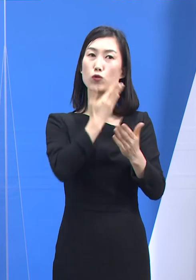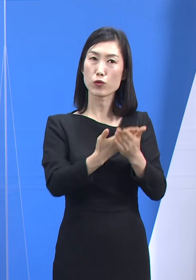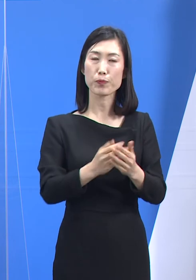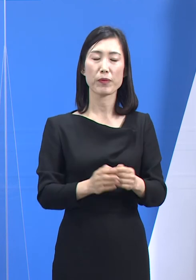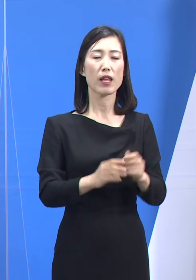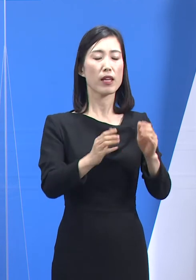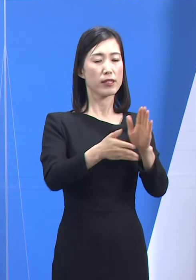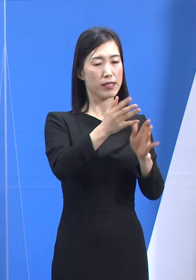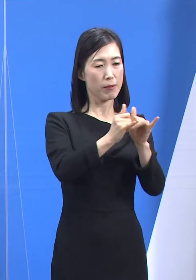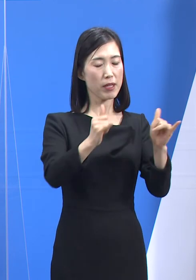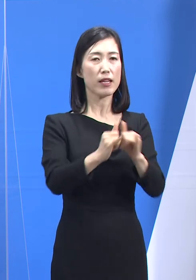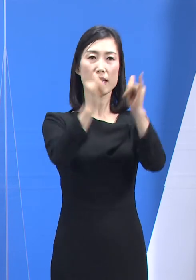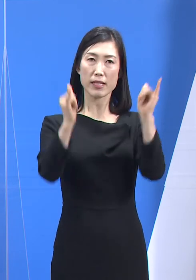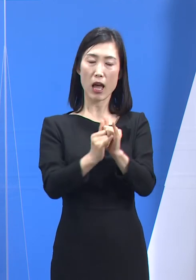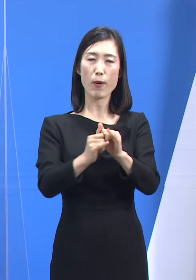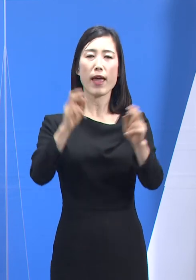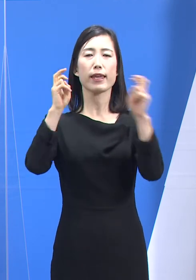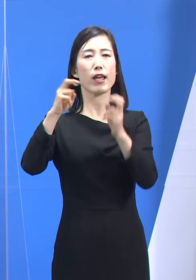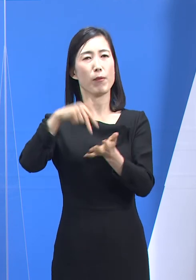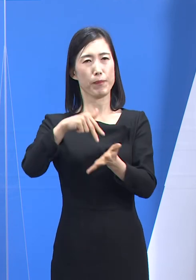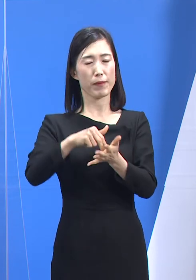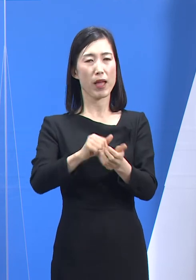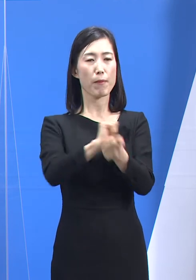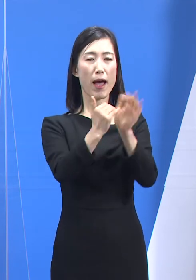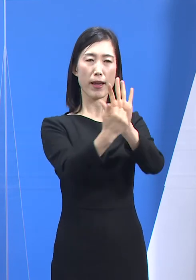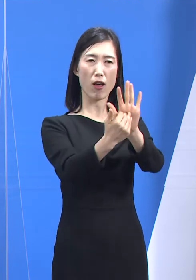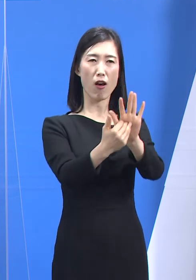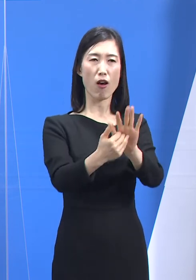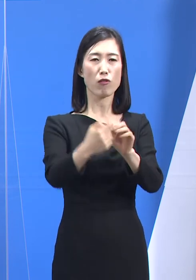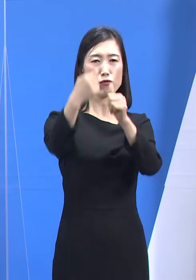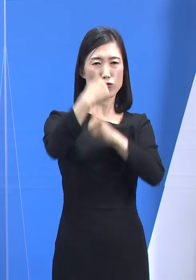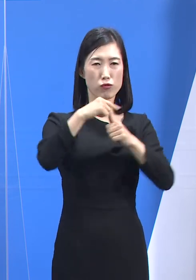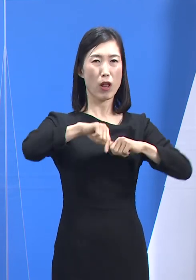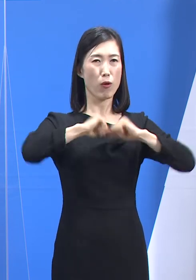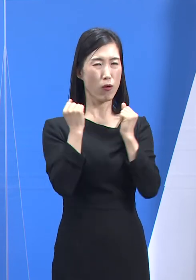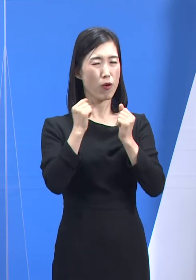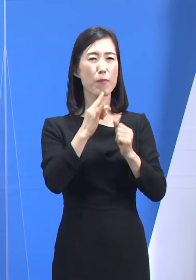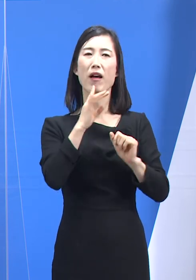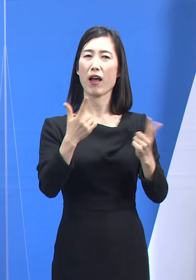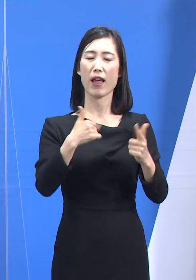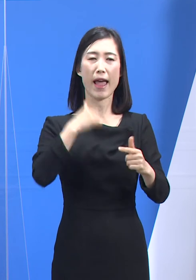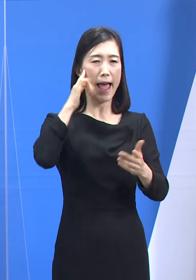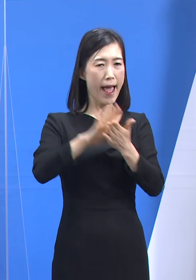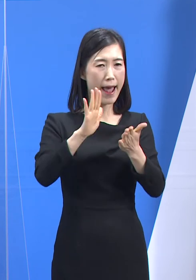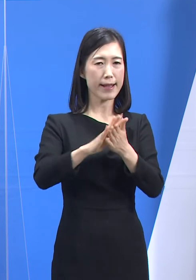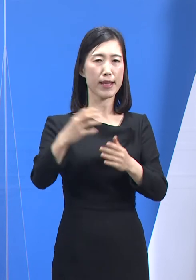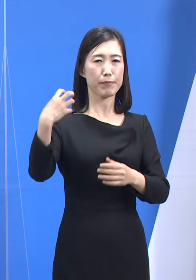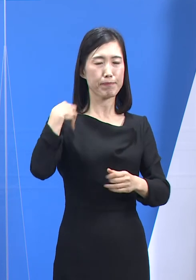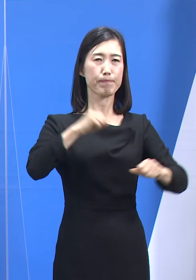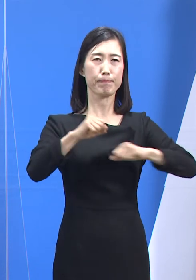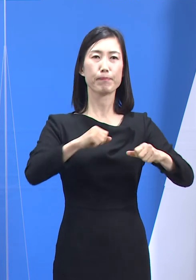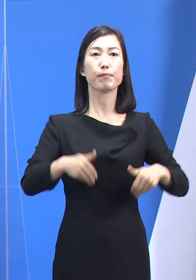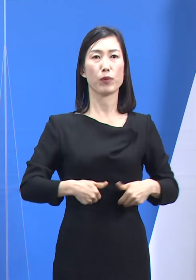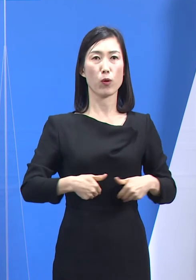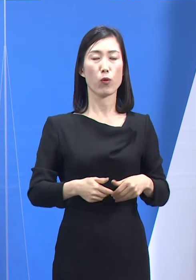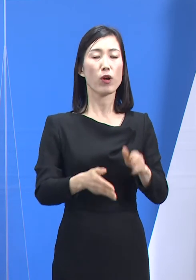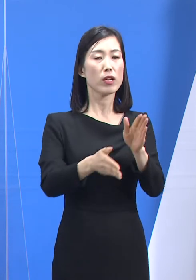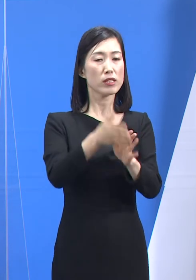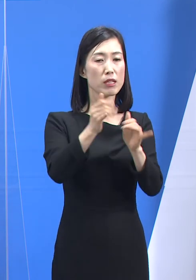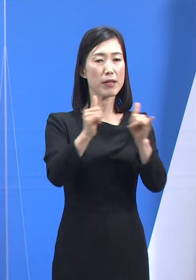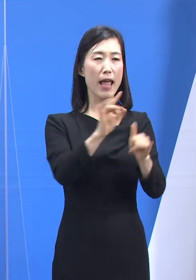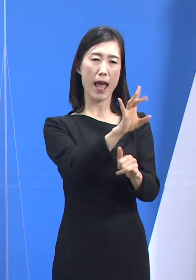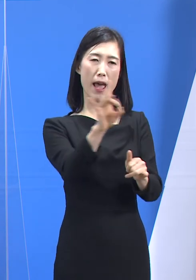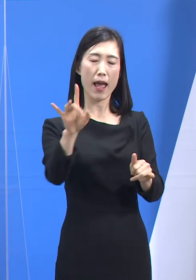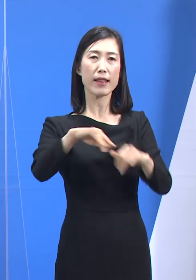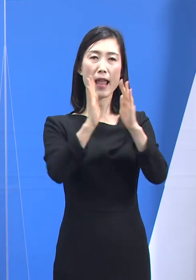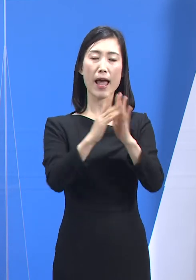기업이 방역의 대상에서 참여 주체로 전환되고 있습니다. 시민 한 명 한 명이 스스로 자기 몸을